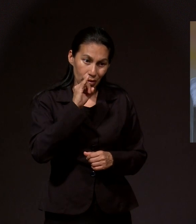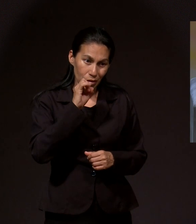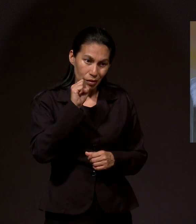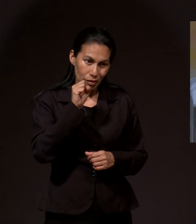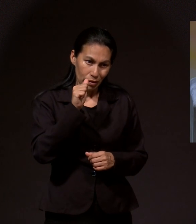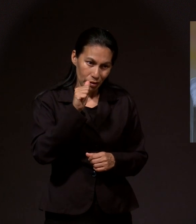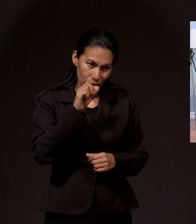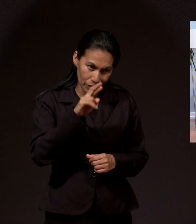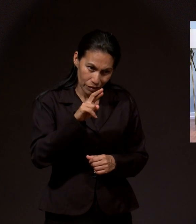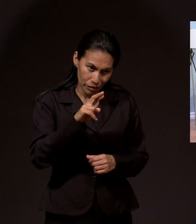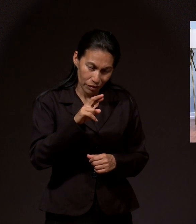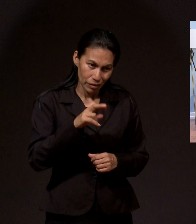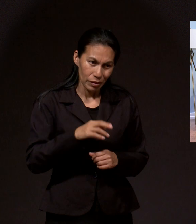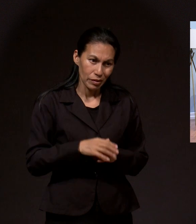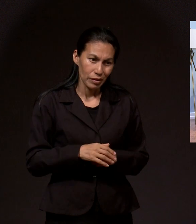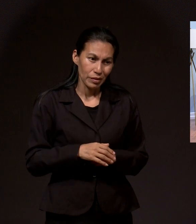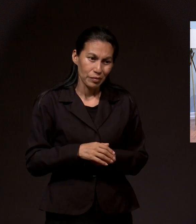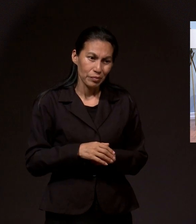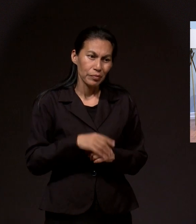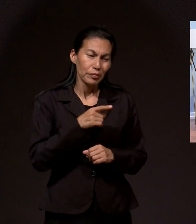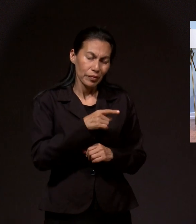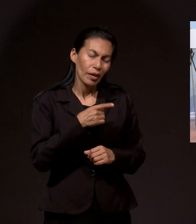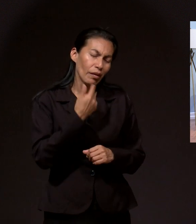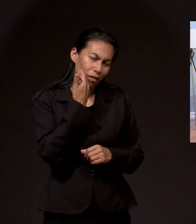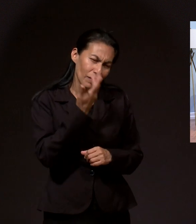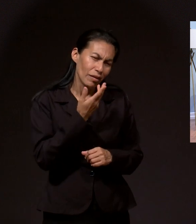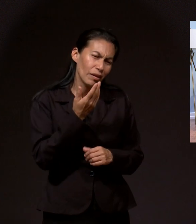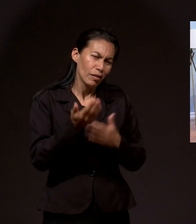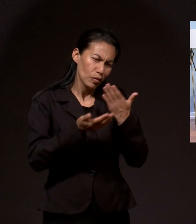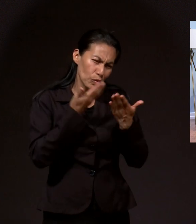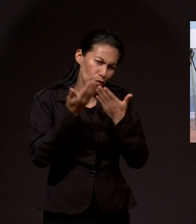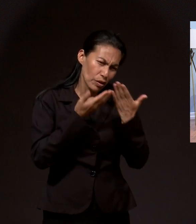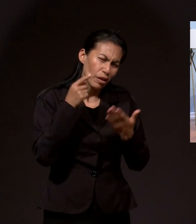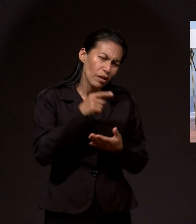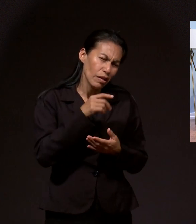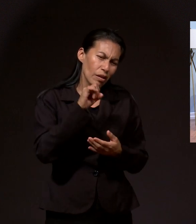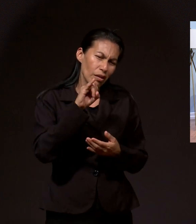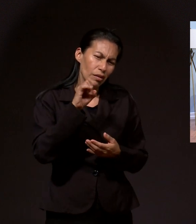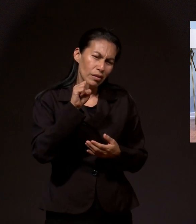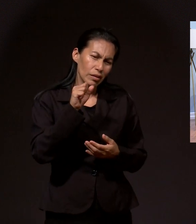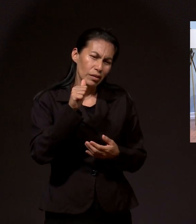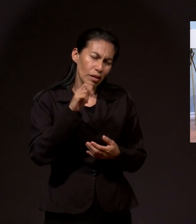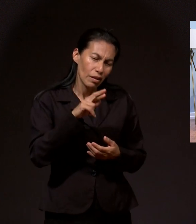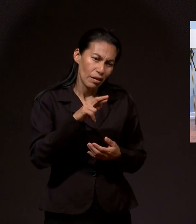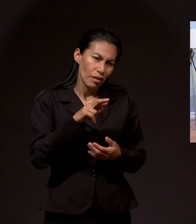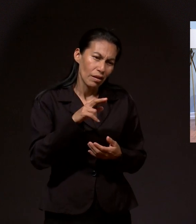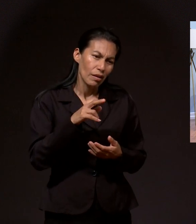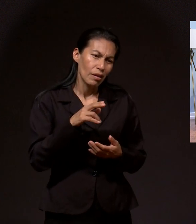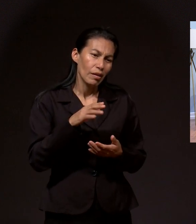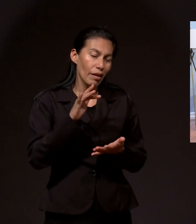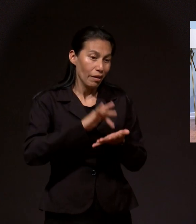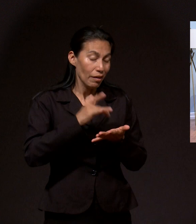también. Sí, también. Por la escuela de Elisar. Sí. Y por la gracia de ya estoy